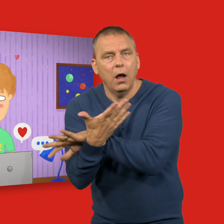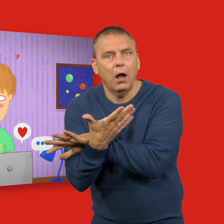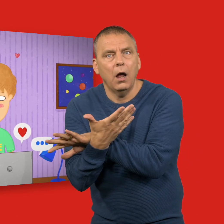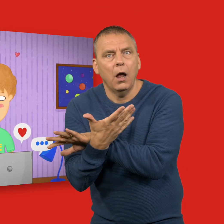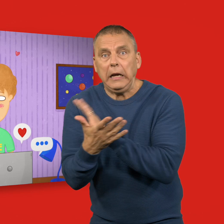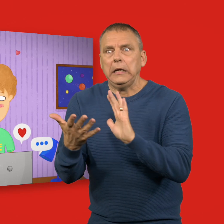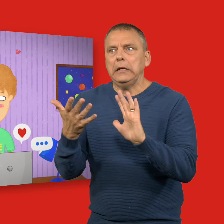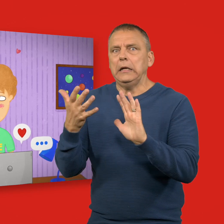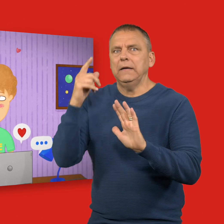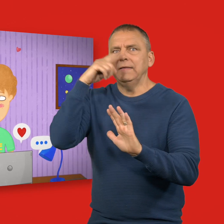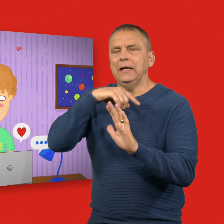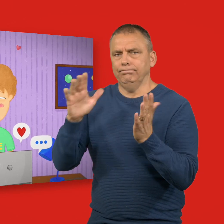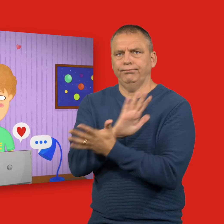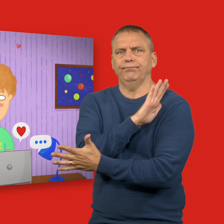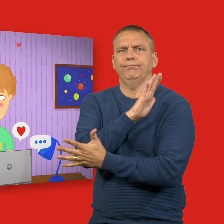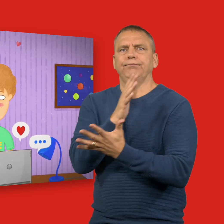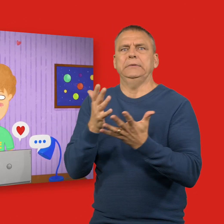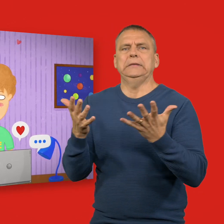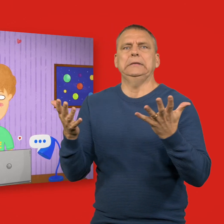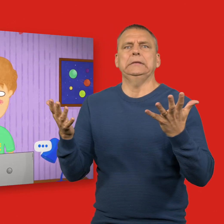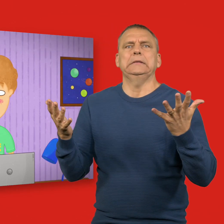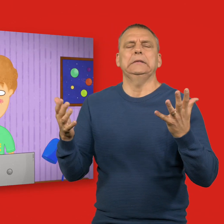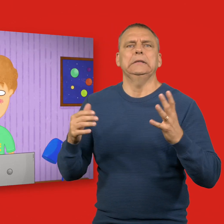Men det kan också bli väldigt fel.